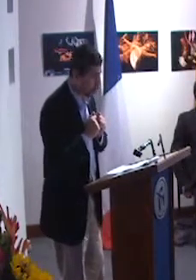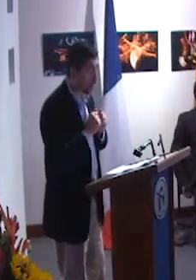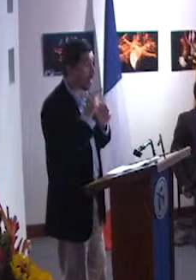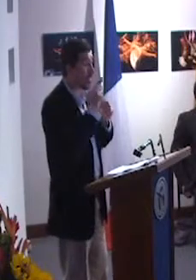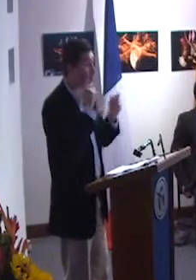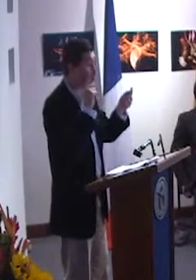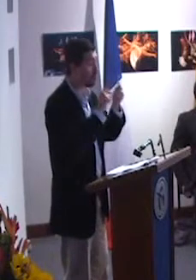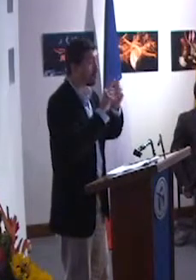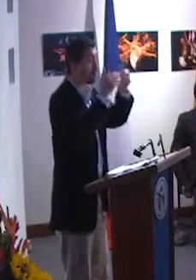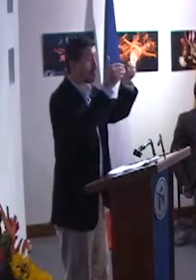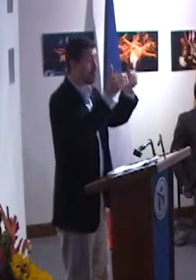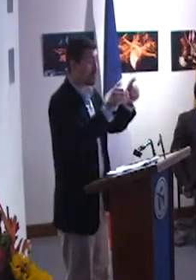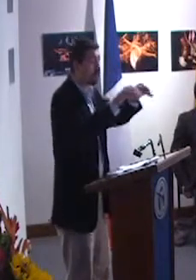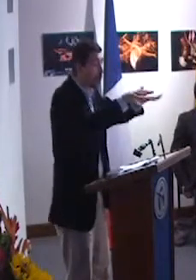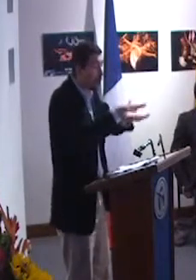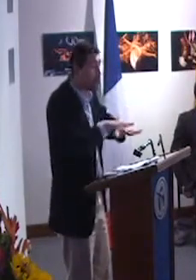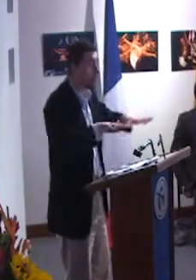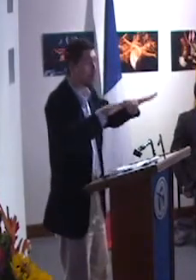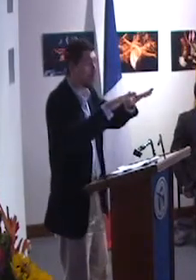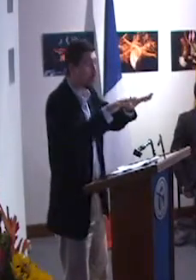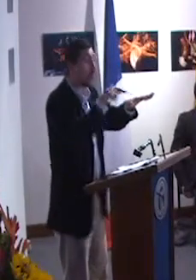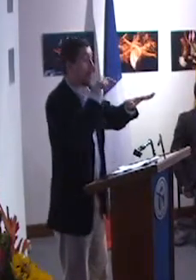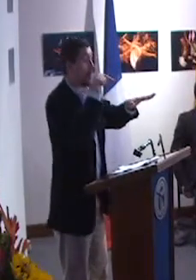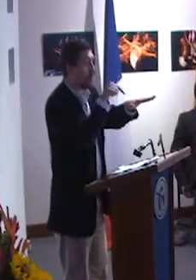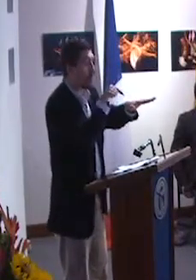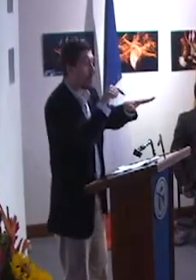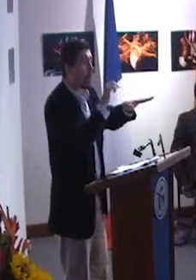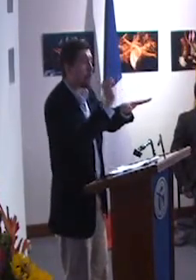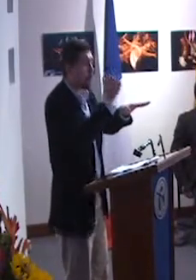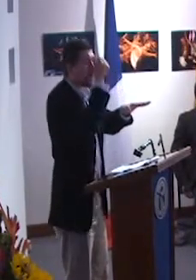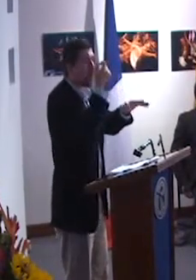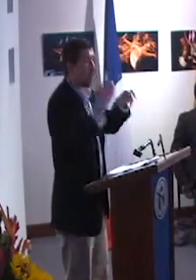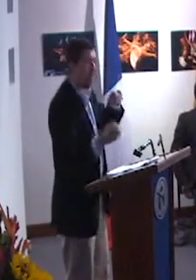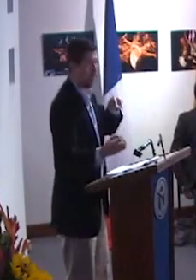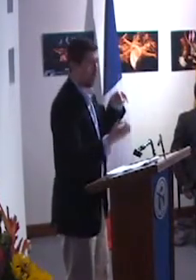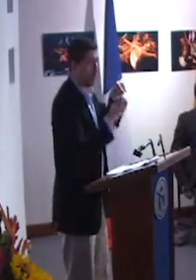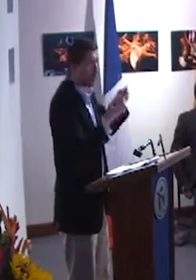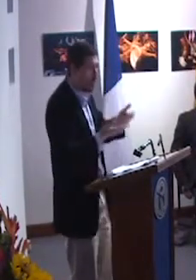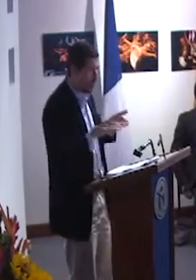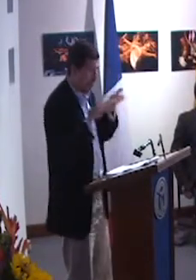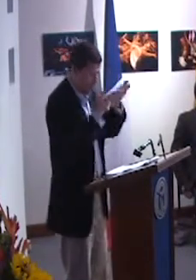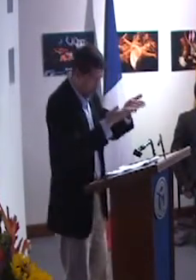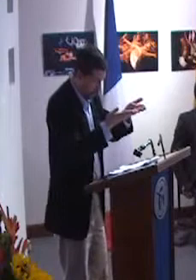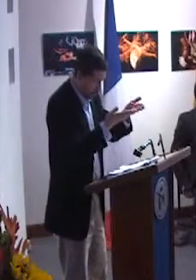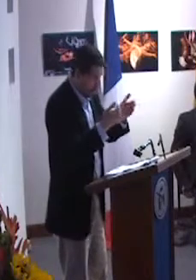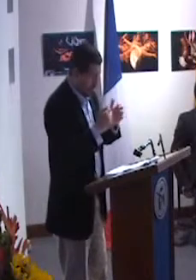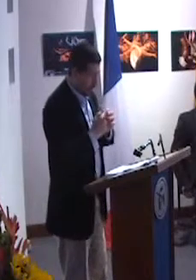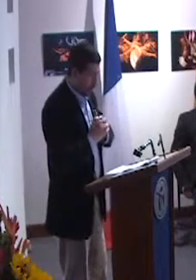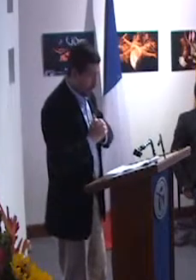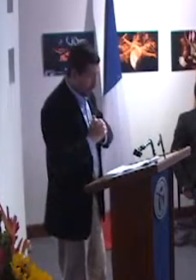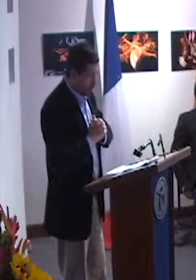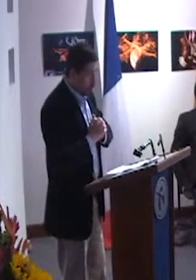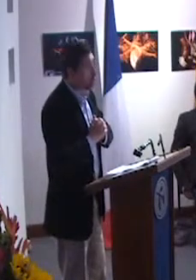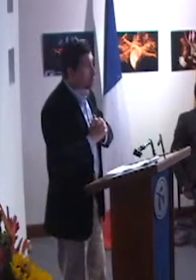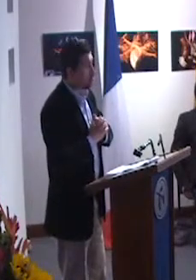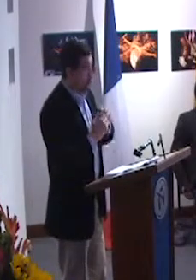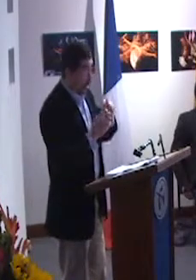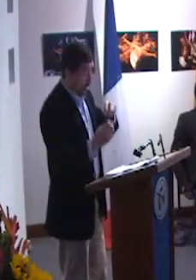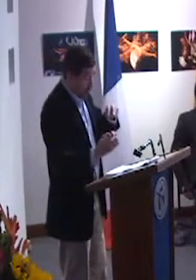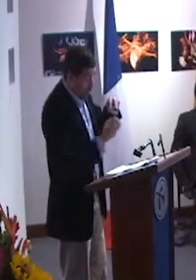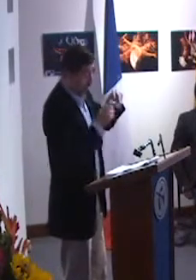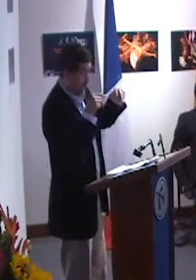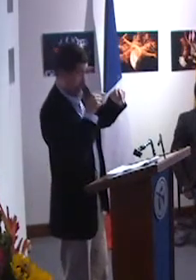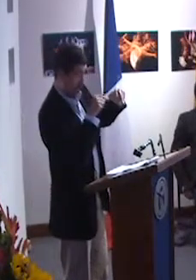aquí compartiendo es con un único objetivo, el cual es la educación hacia las personas en situación de